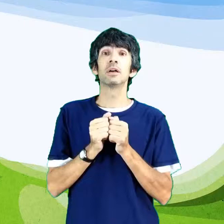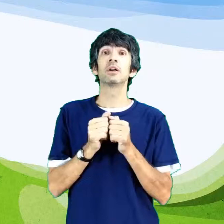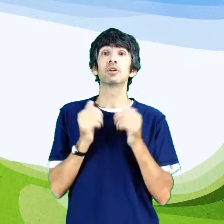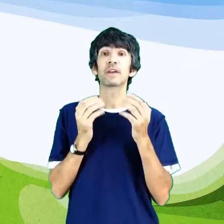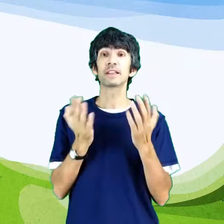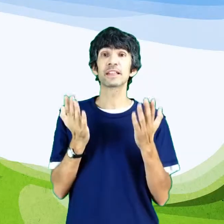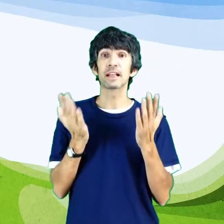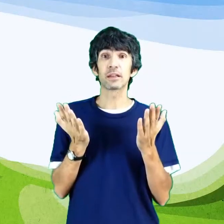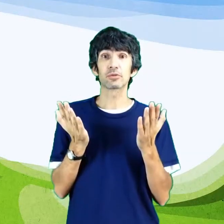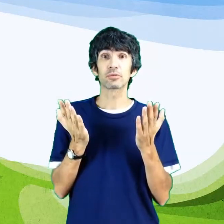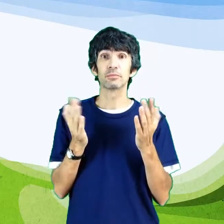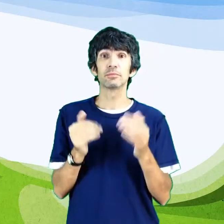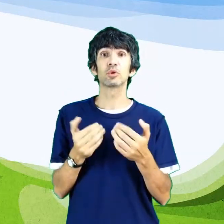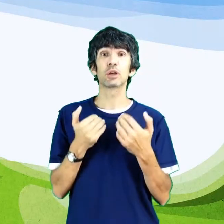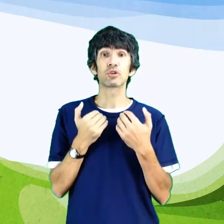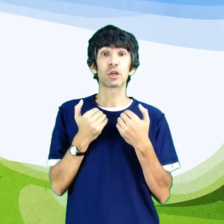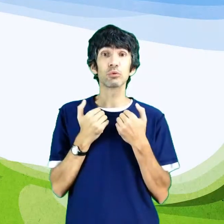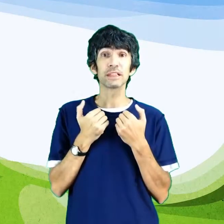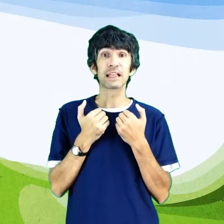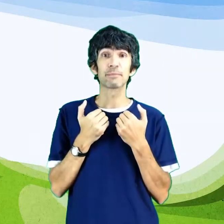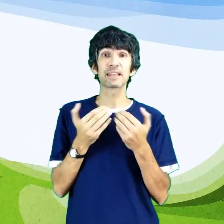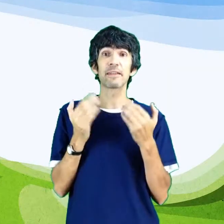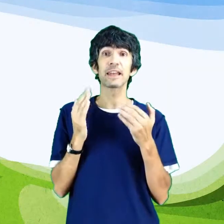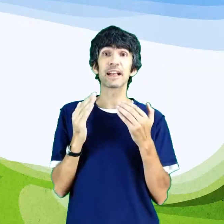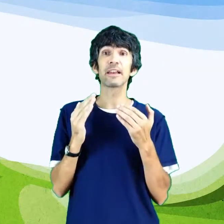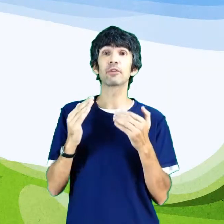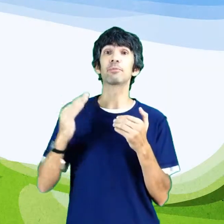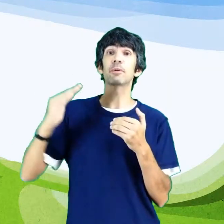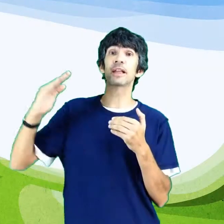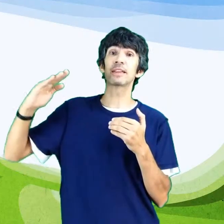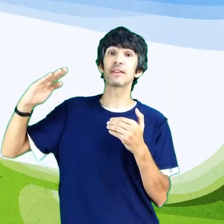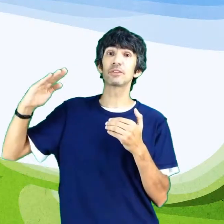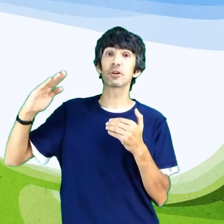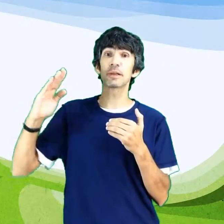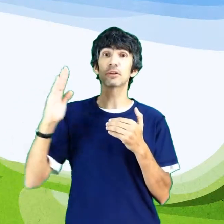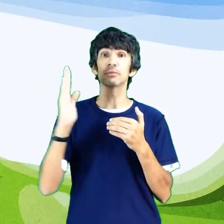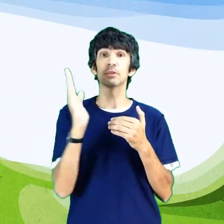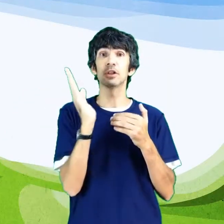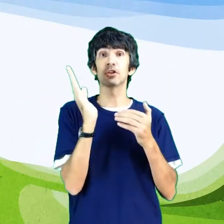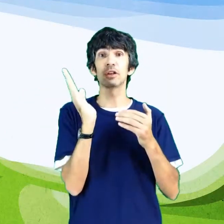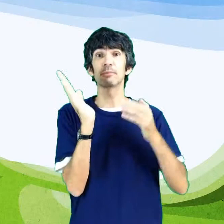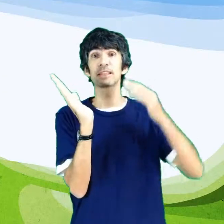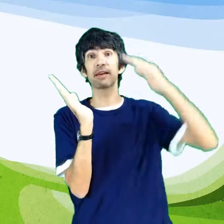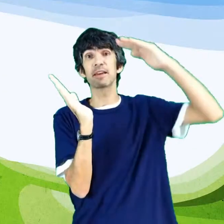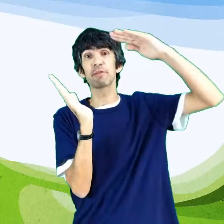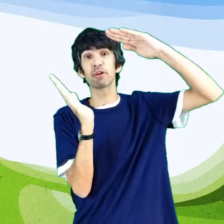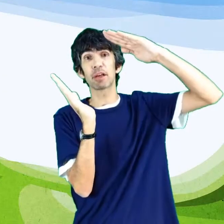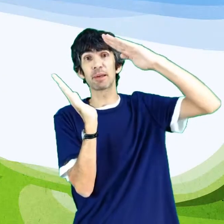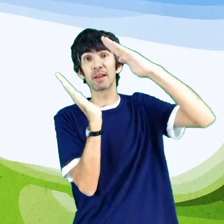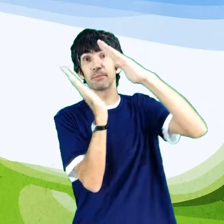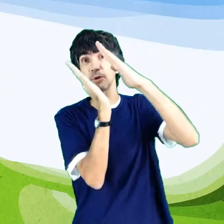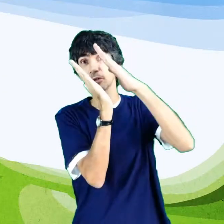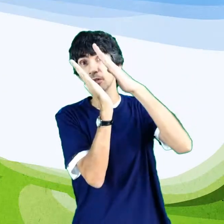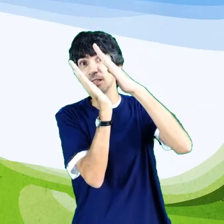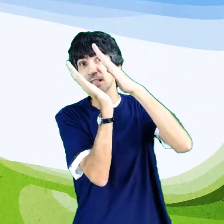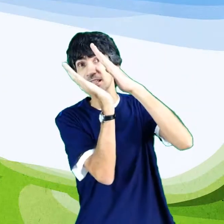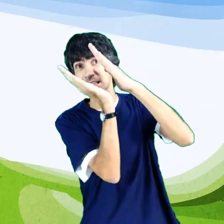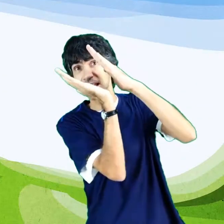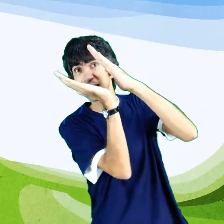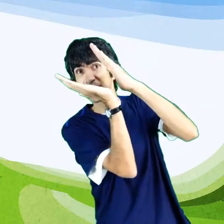Los frentes cálidos. Cuando se juntan la masa de aire cálido proveniente del trópico con la masa de aire frío que viene del polo, si el aire